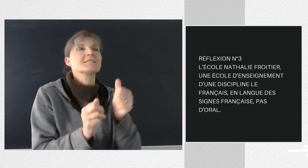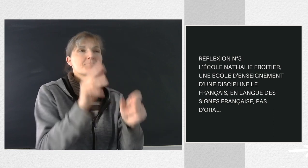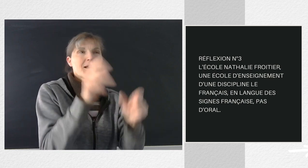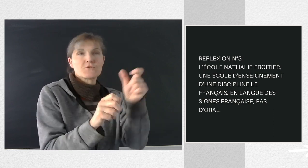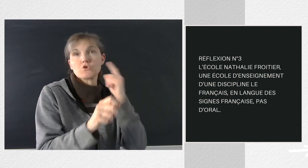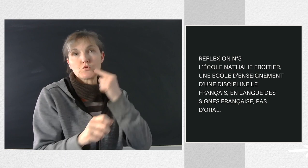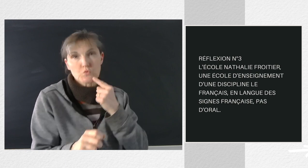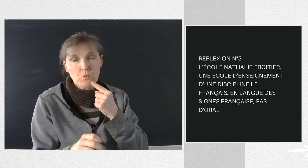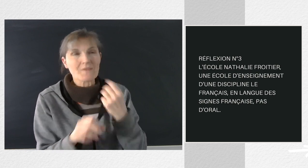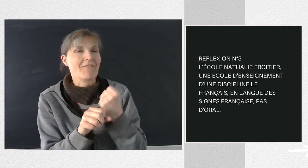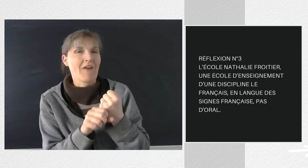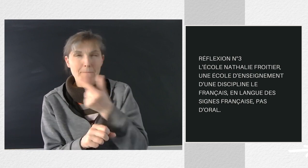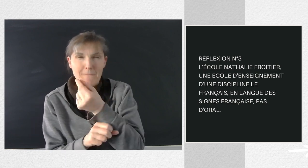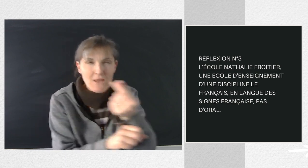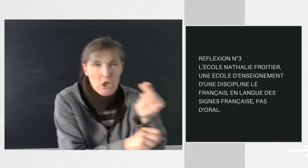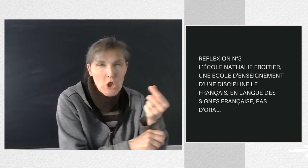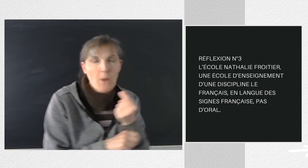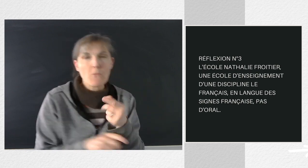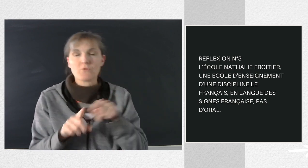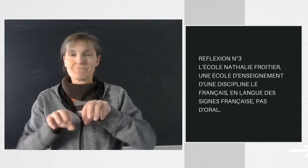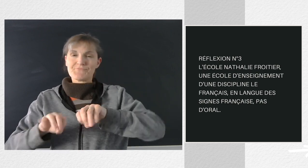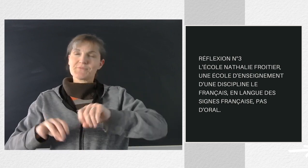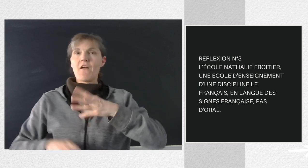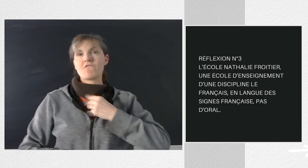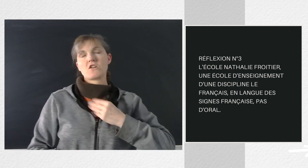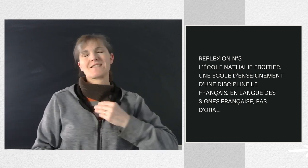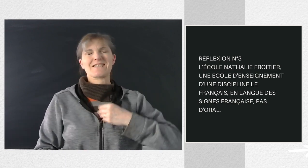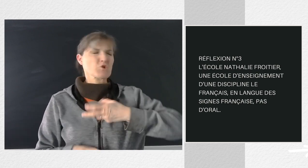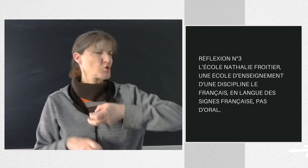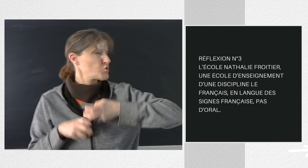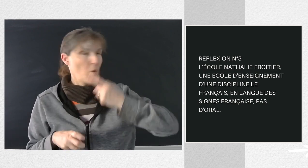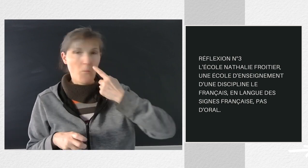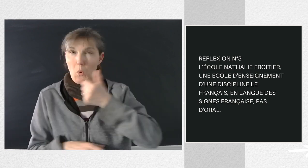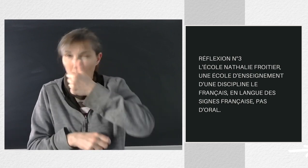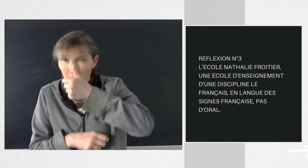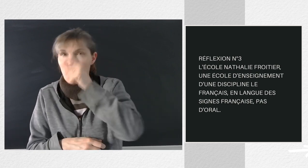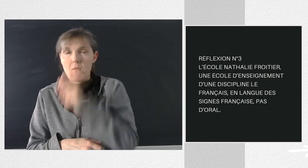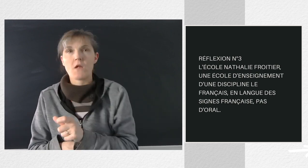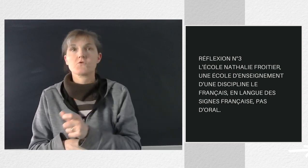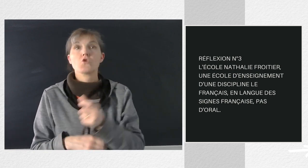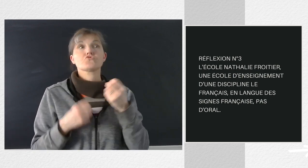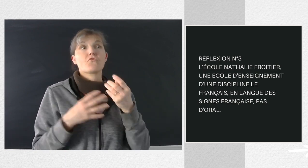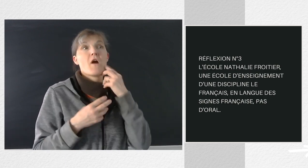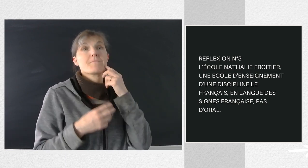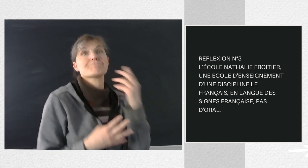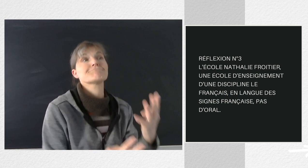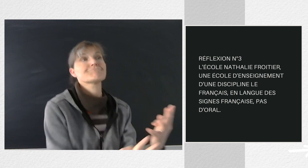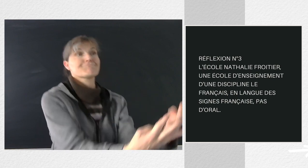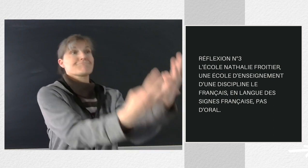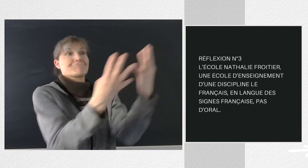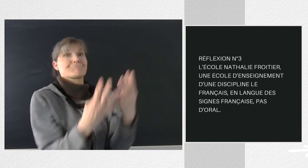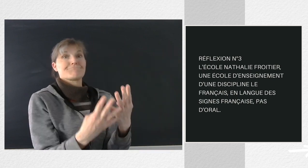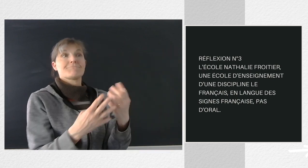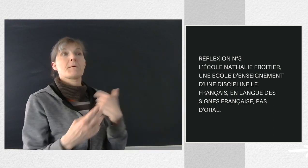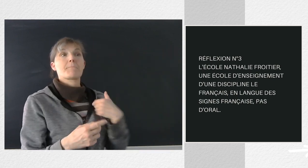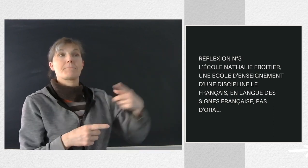français en langue des signes est très difficile pour une seule personne, car les apprenants bien souvent n'ont pas les bases d'une langue solide.